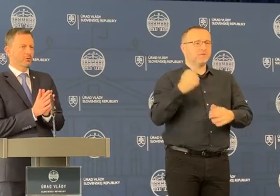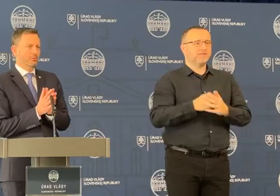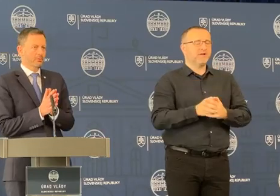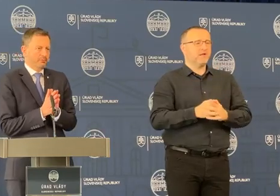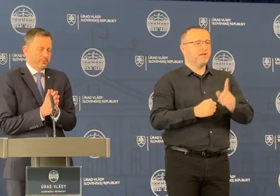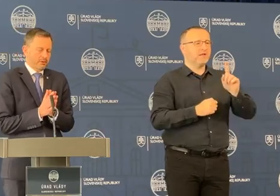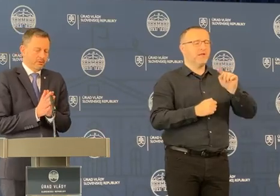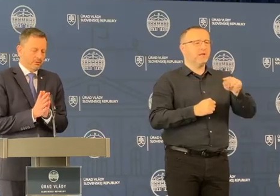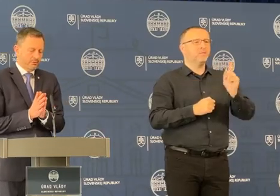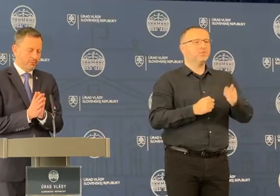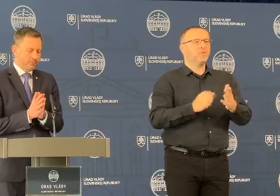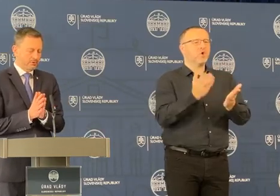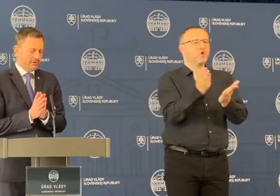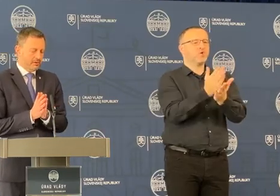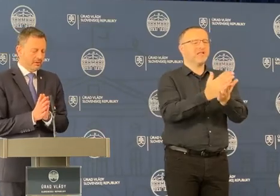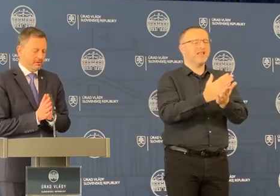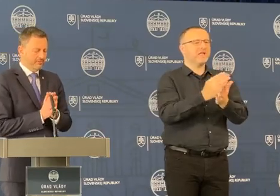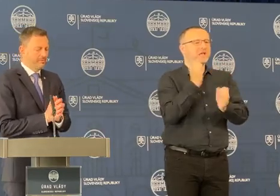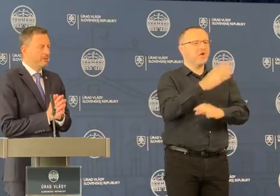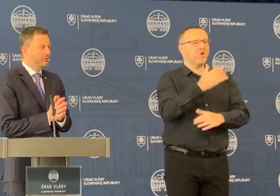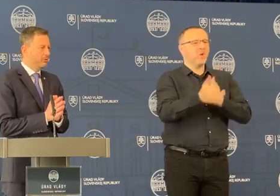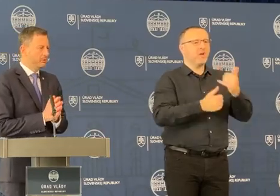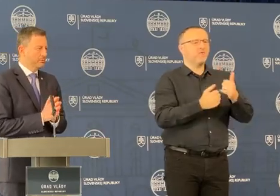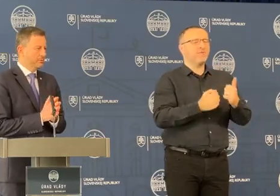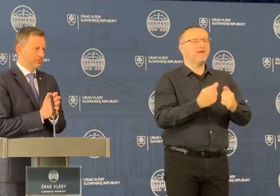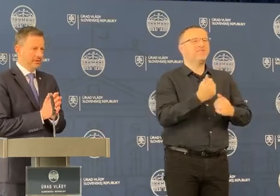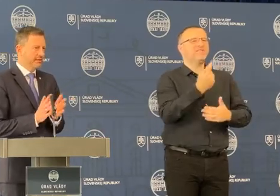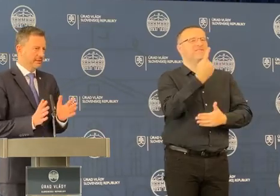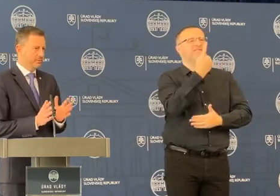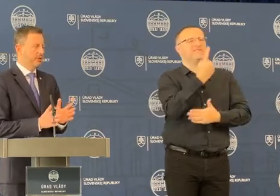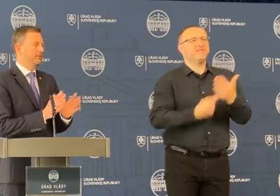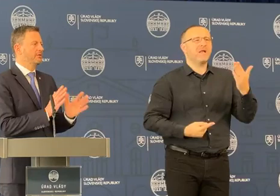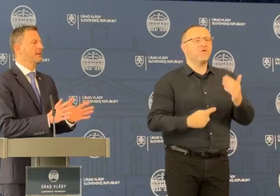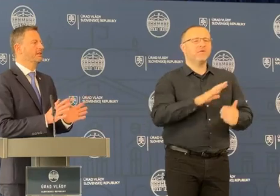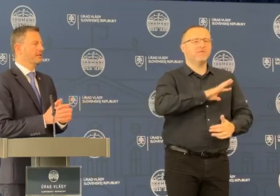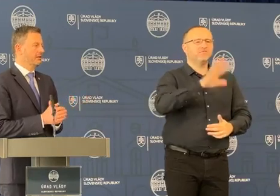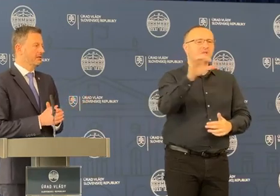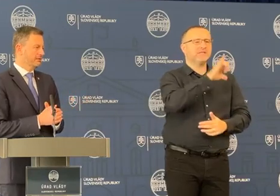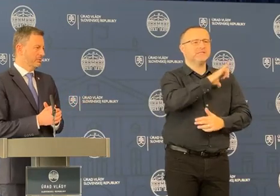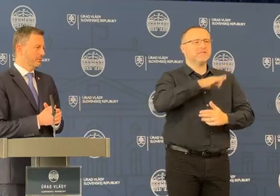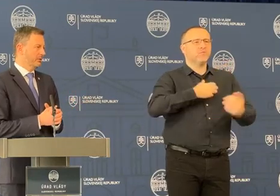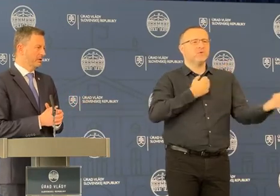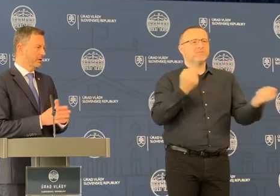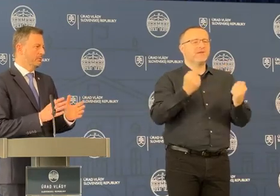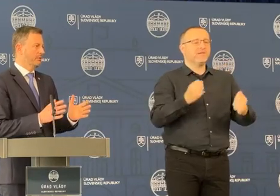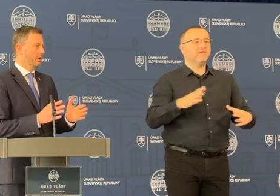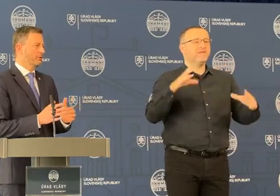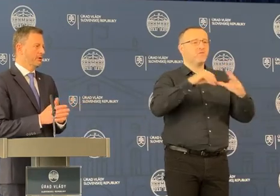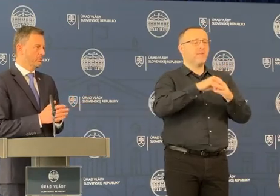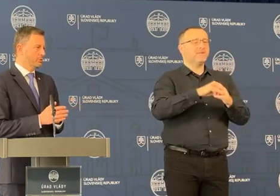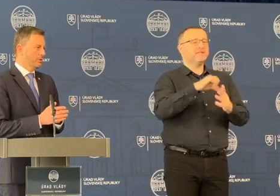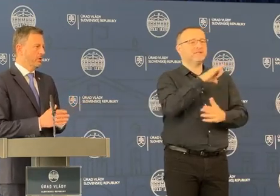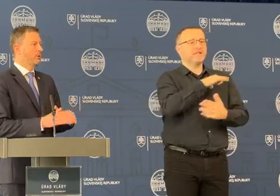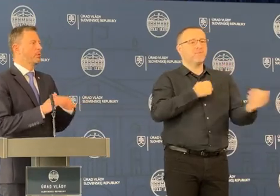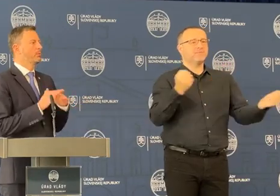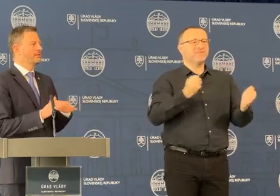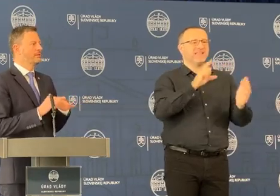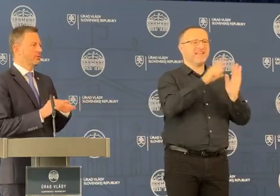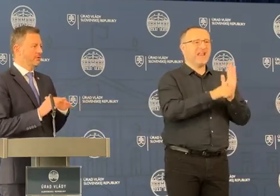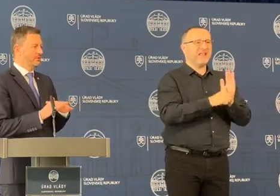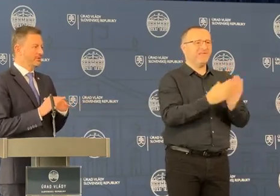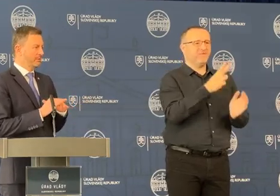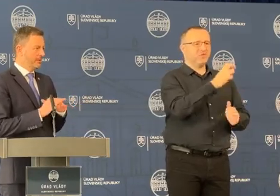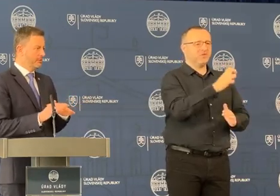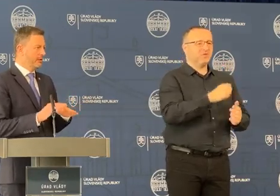to rozdielme. som... Len rýchlo zopakujem tie čísla. Výpadok pre všetky samozprávy vrátanie samozprávnych krajotí a žup bol